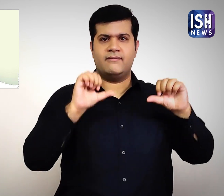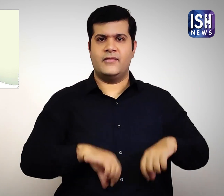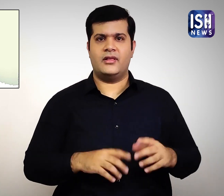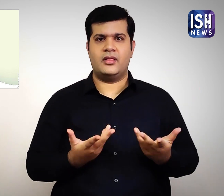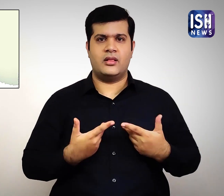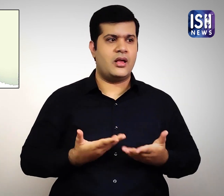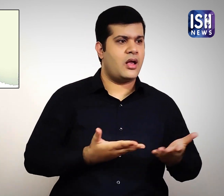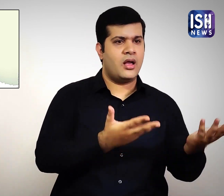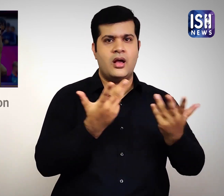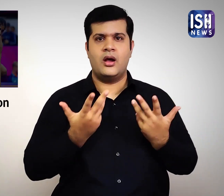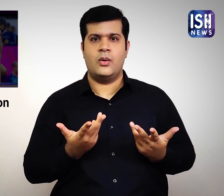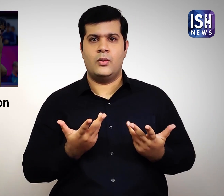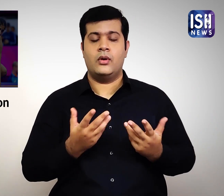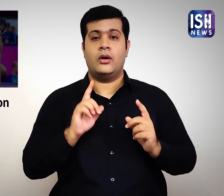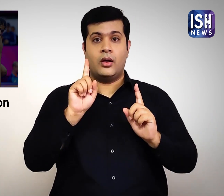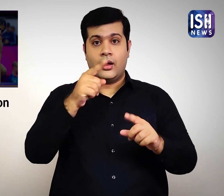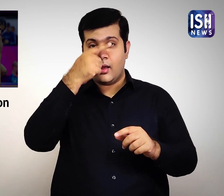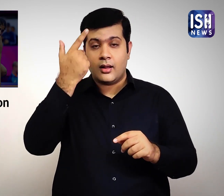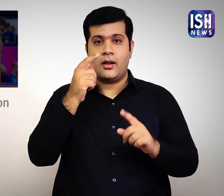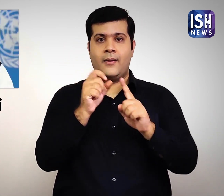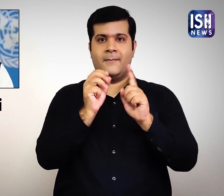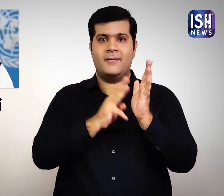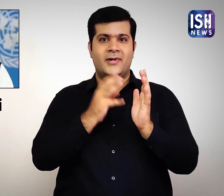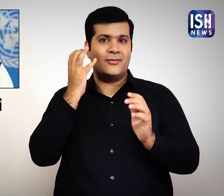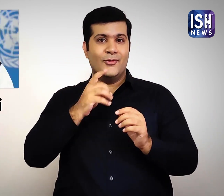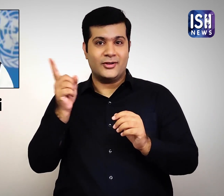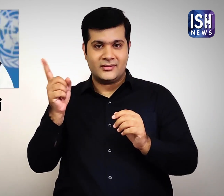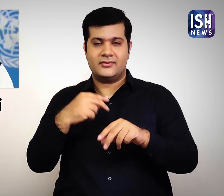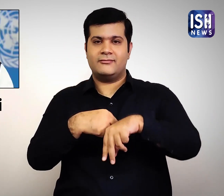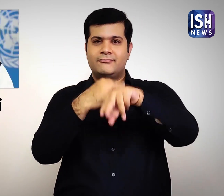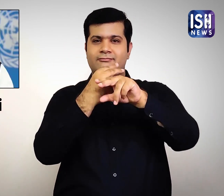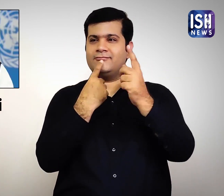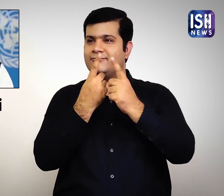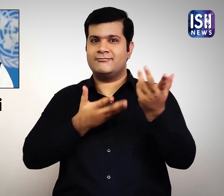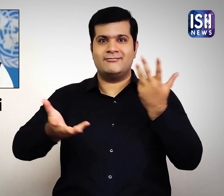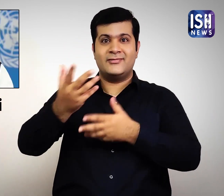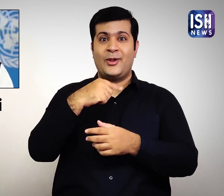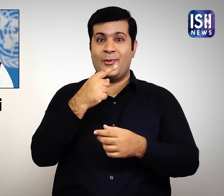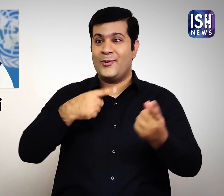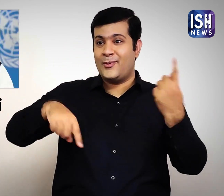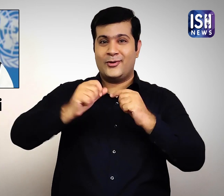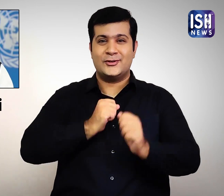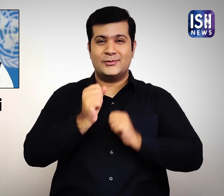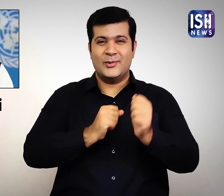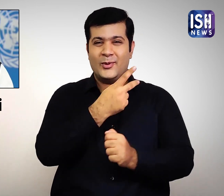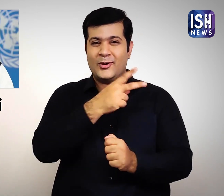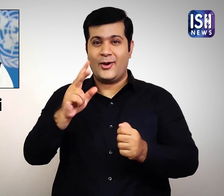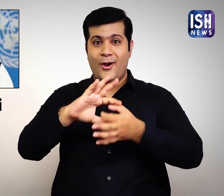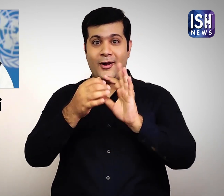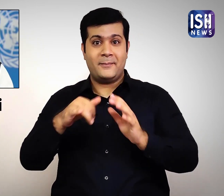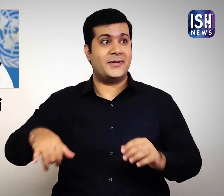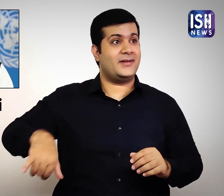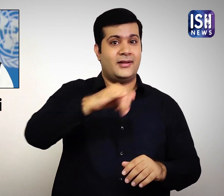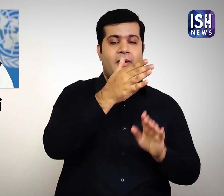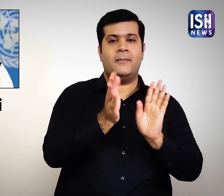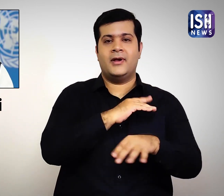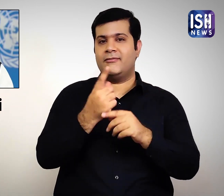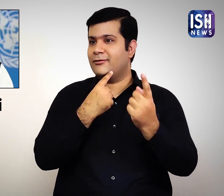था। सौभागय से प्रदानमंत्री मोदी जी ने उलिम्पिक से पहले विडियो कॉल में यहां बात कही थी कि